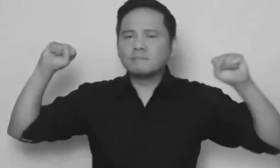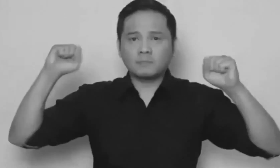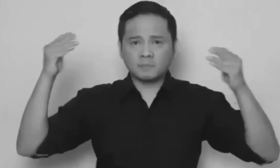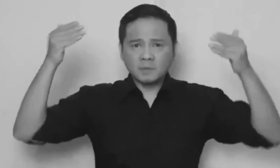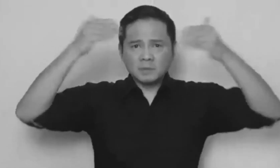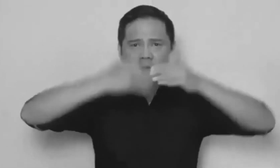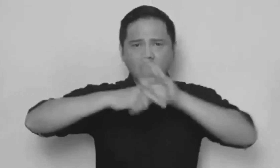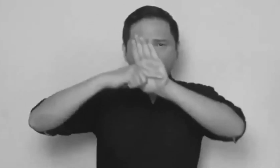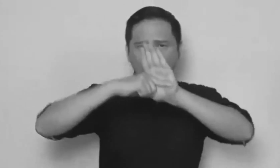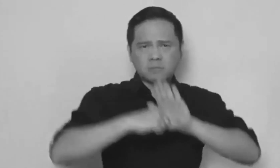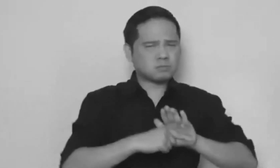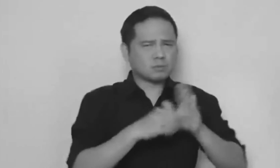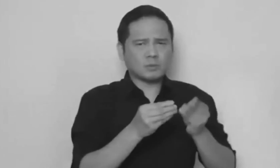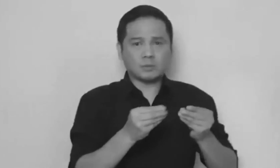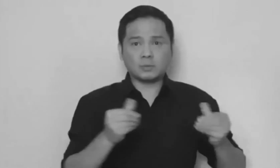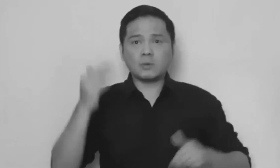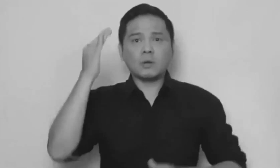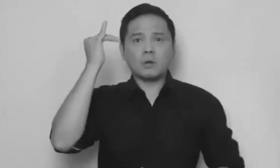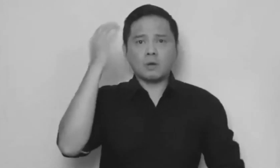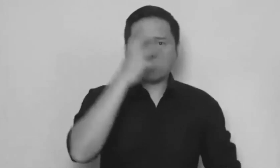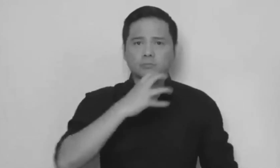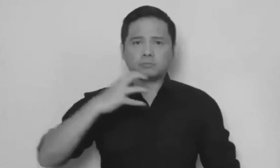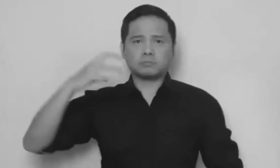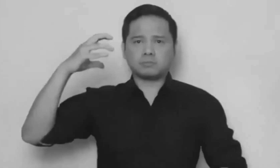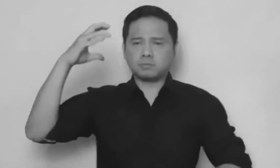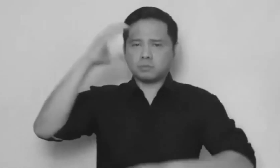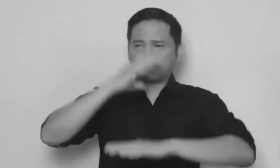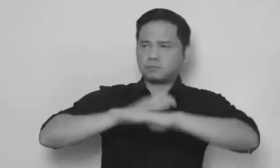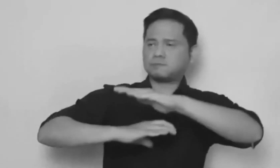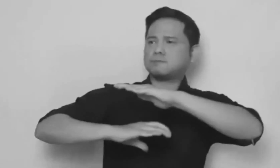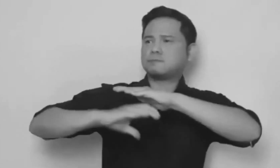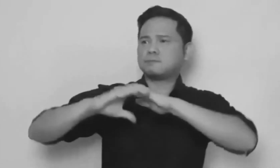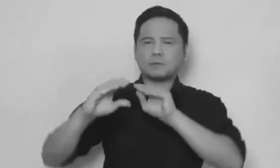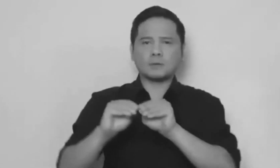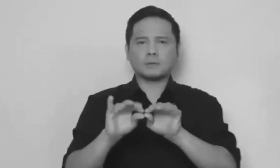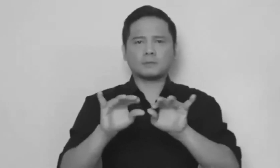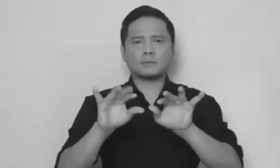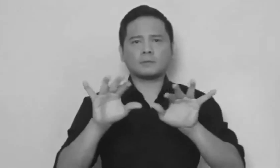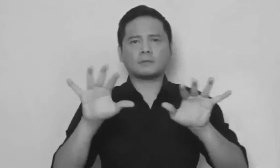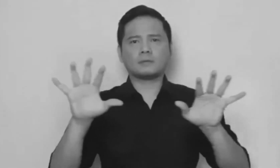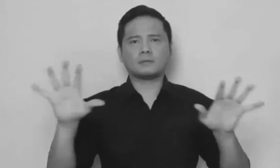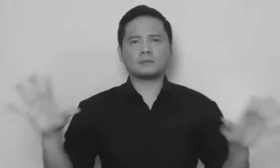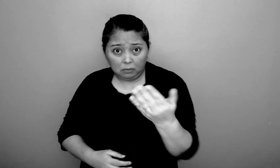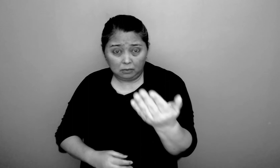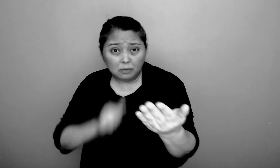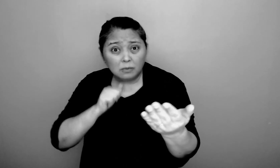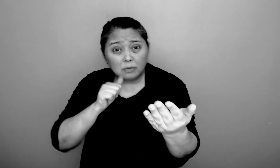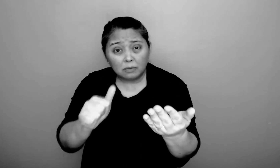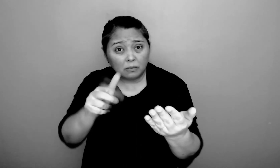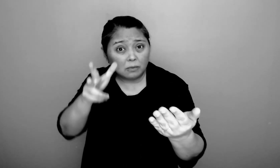at mga puso na tindi ay mag-aala Diyo ba'y